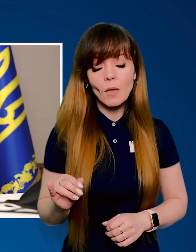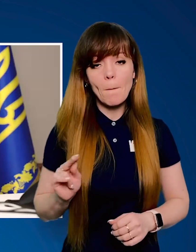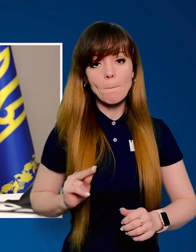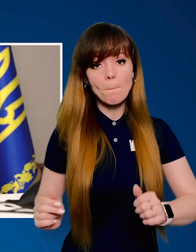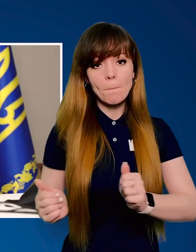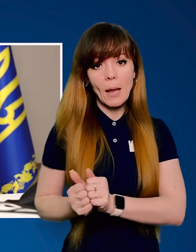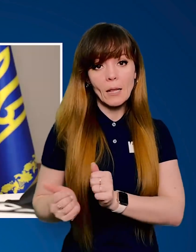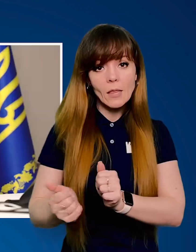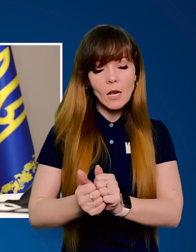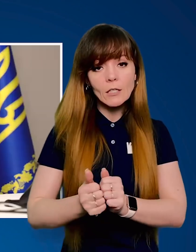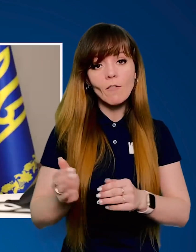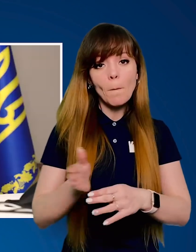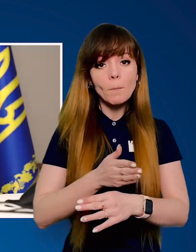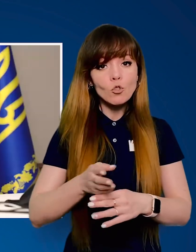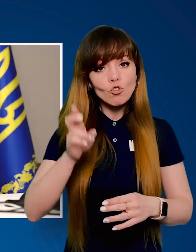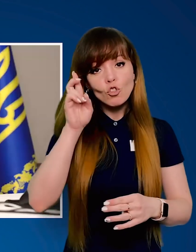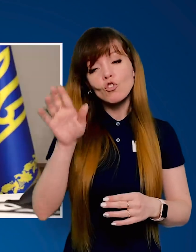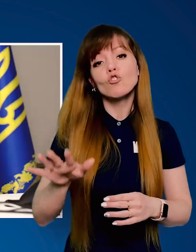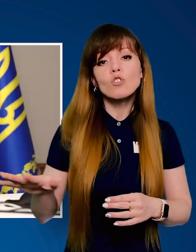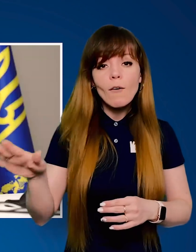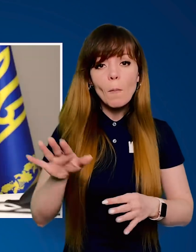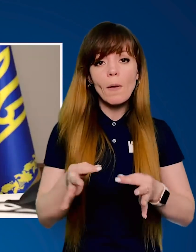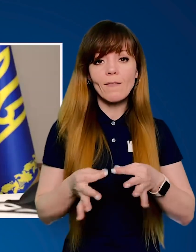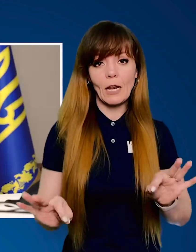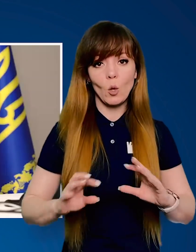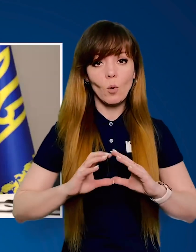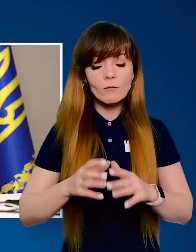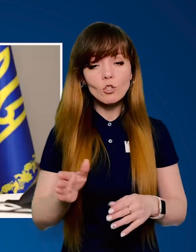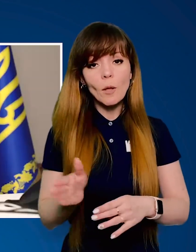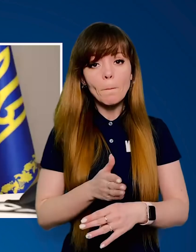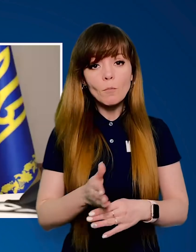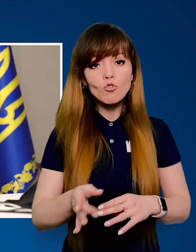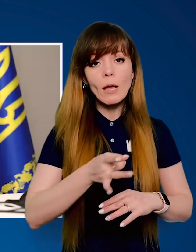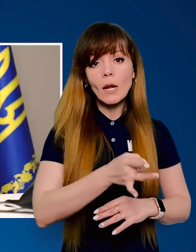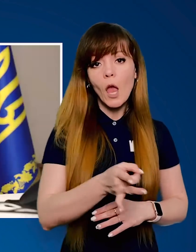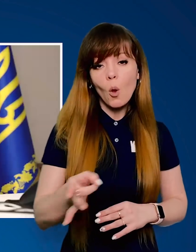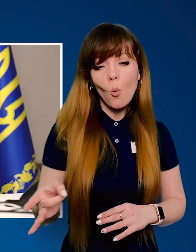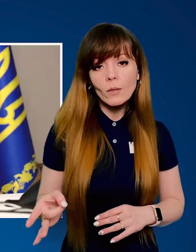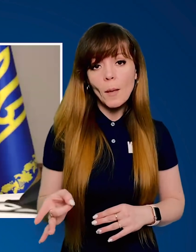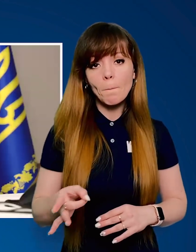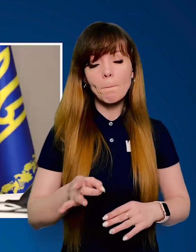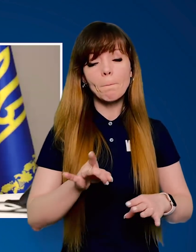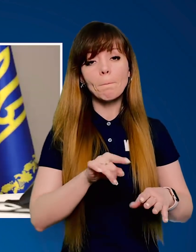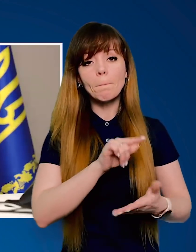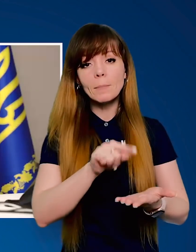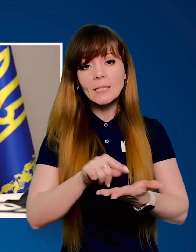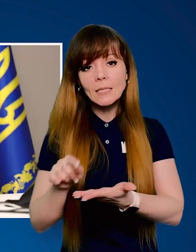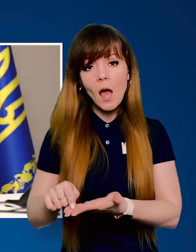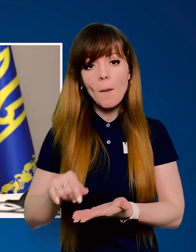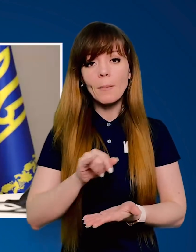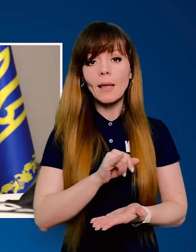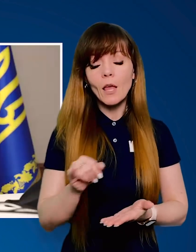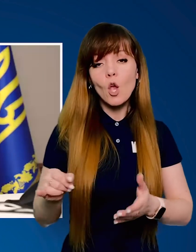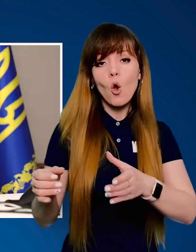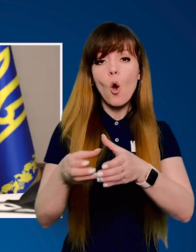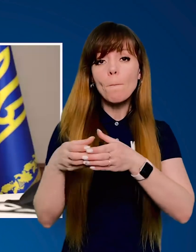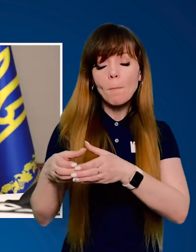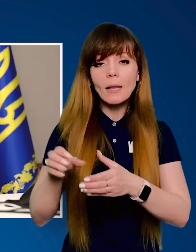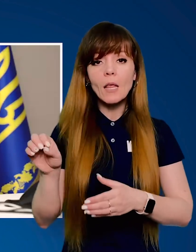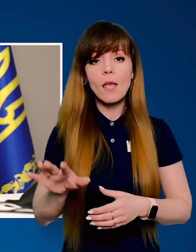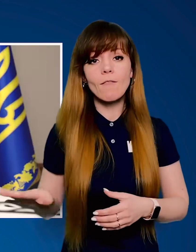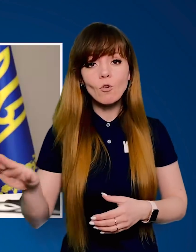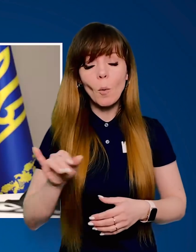партнерства між державами вільного світу, між регіонами, містами і